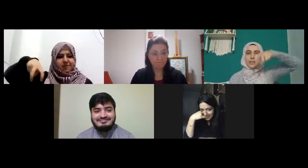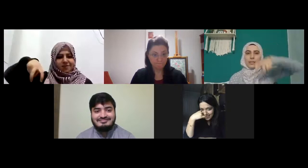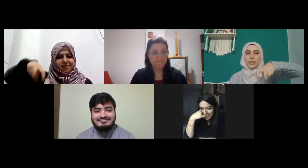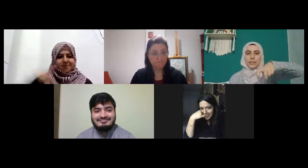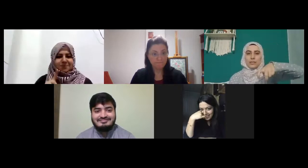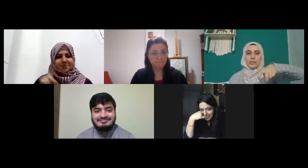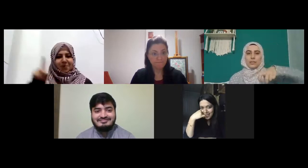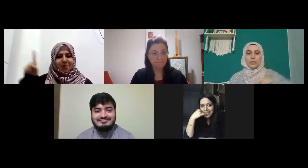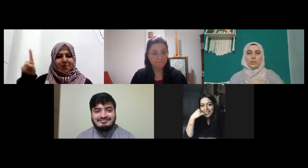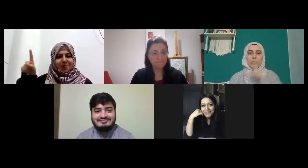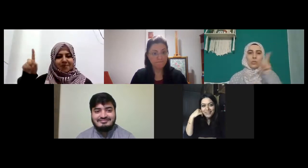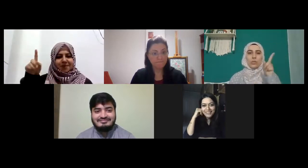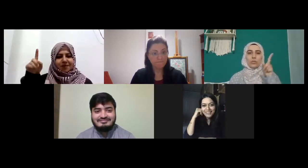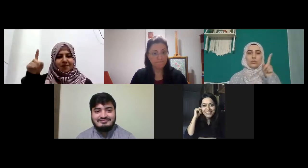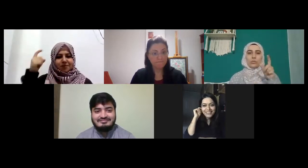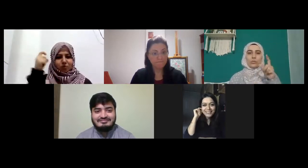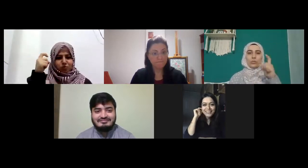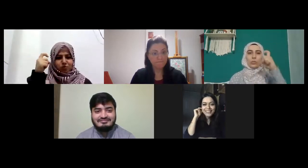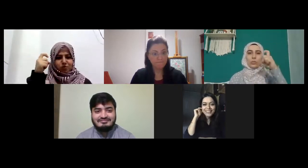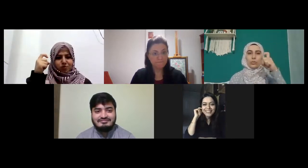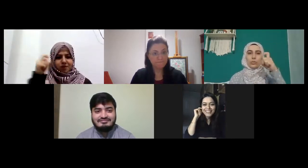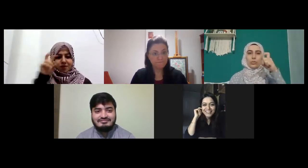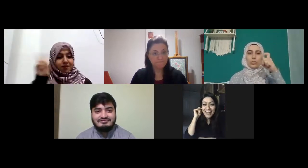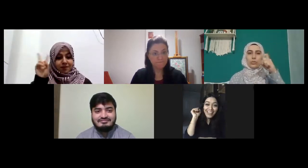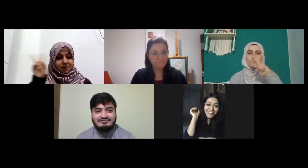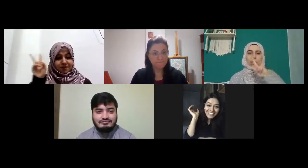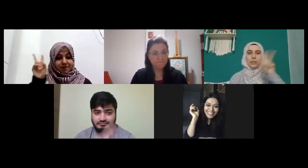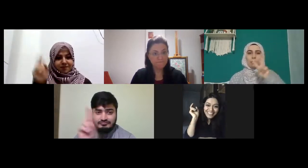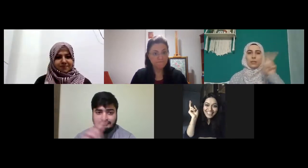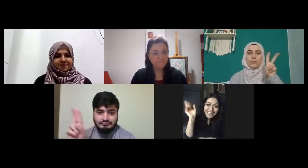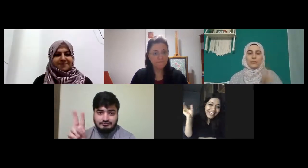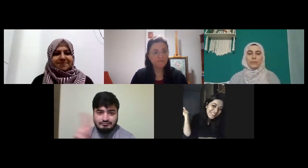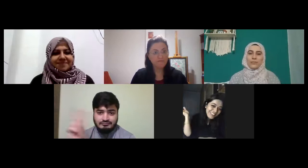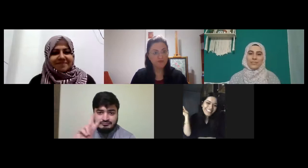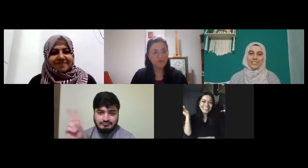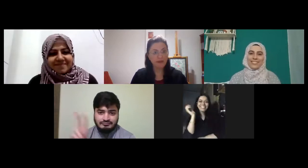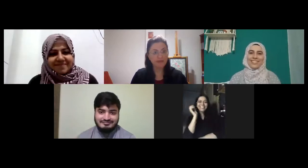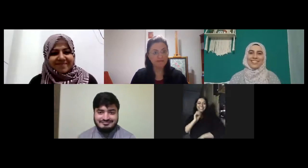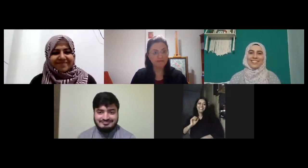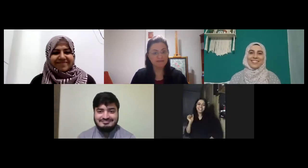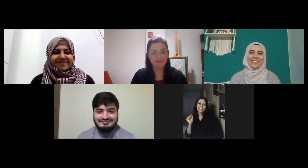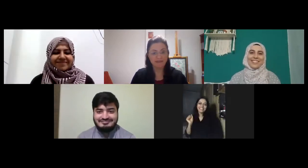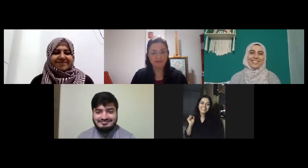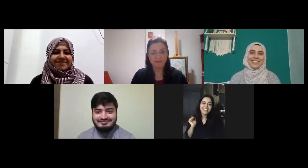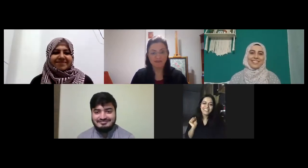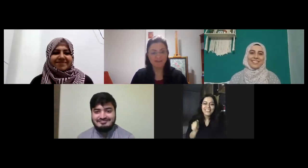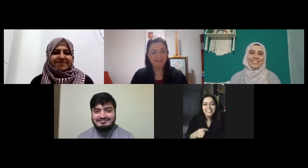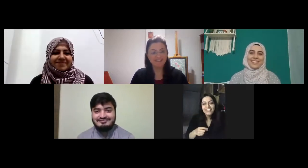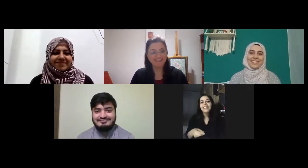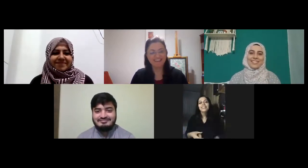sekiz on evet dokuz evet kaç yaşındasın ee direk